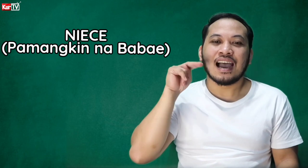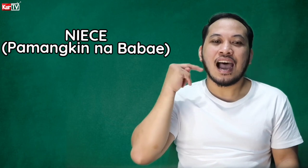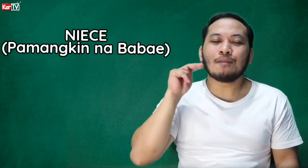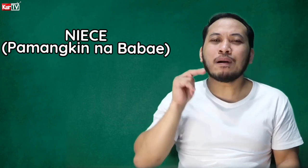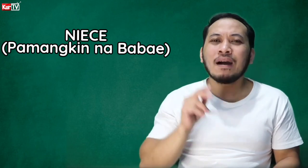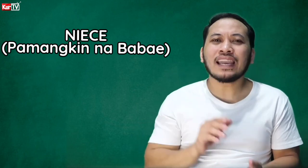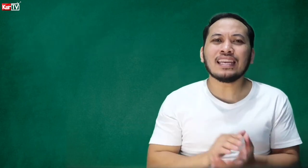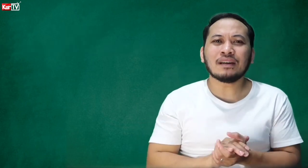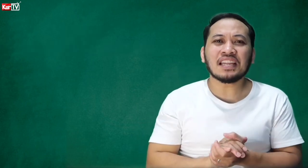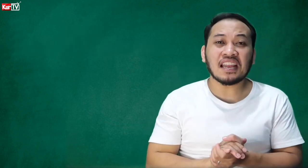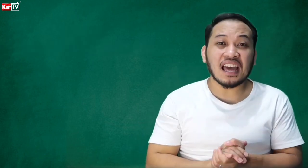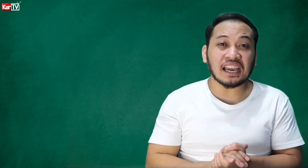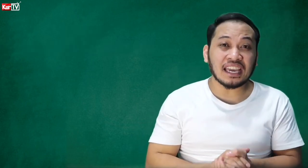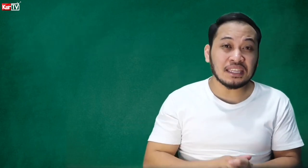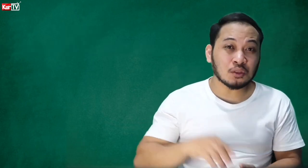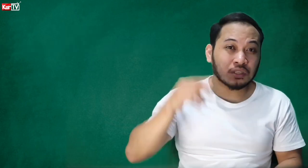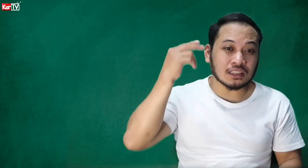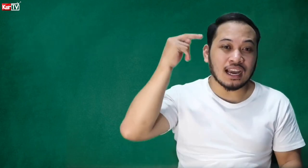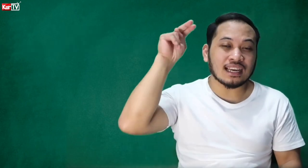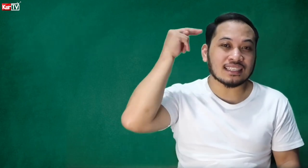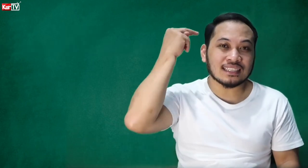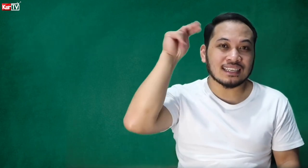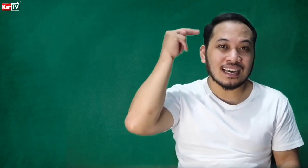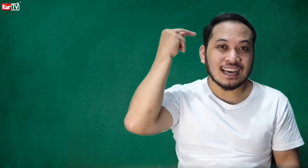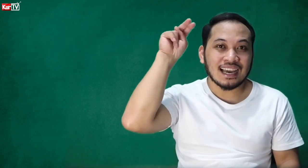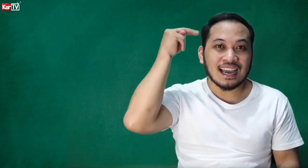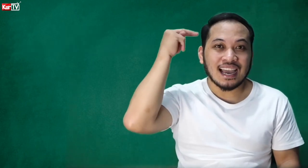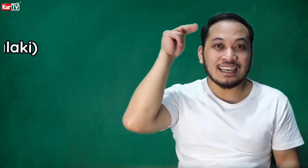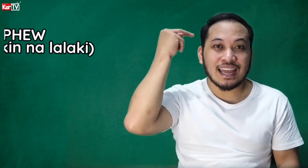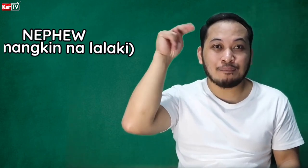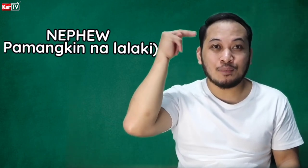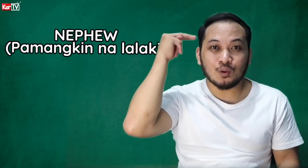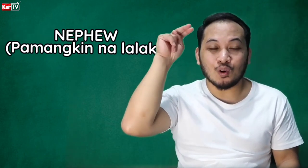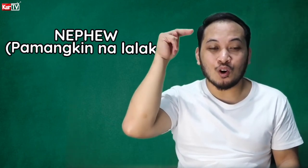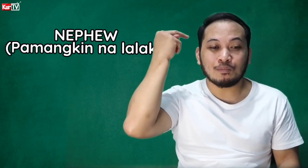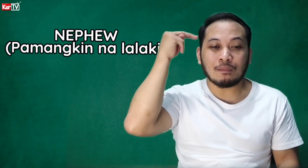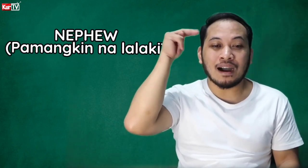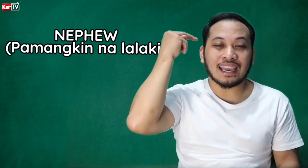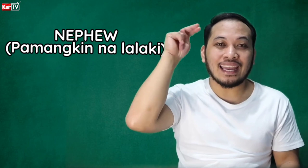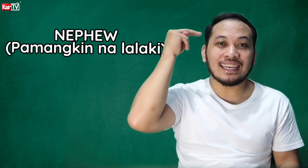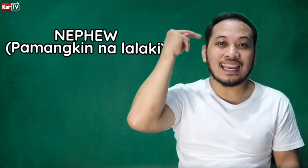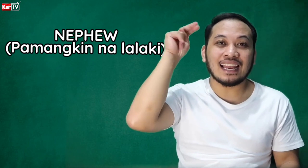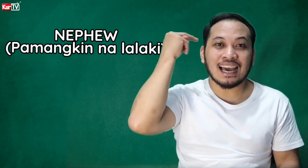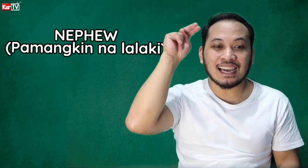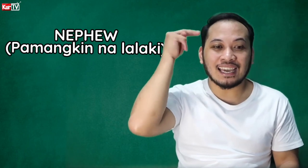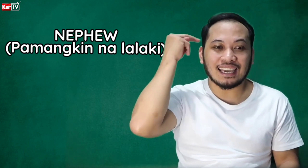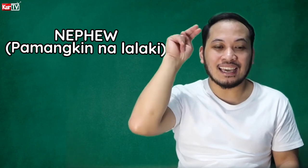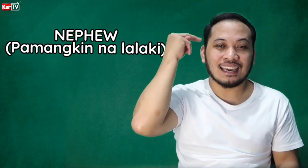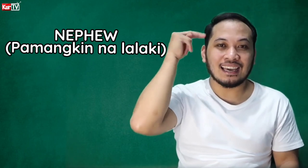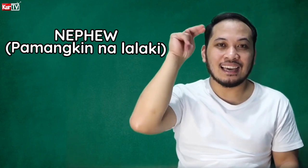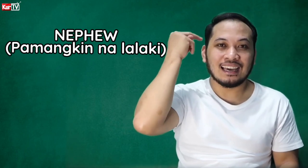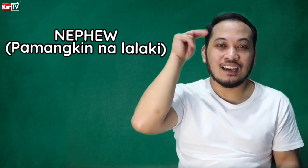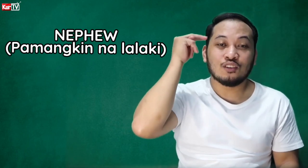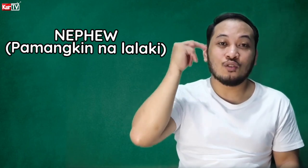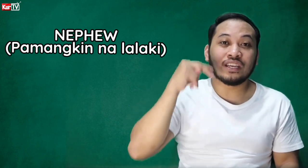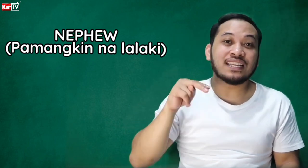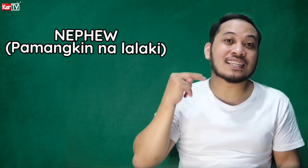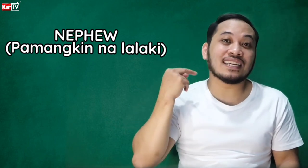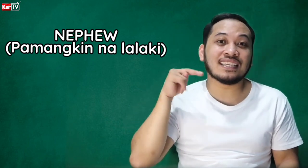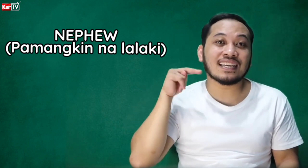Ang pamangkin naman na lalaki ay dito sa taas. Nepyo. O pamangkin na lalaki. Yung niece kanina